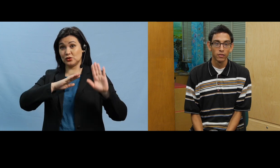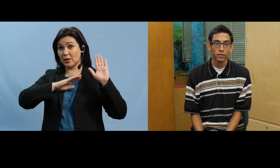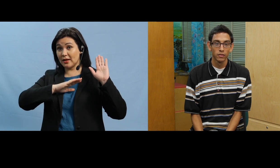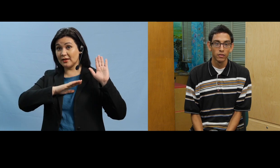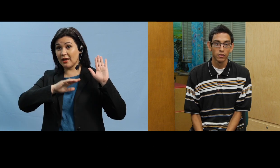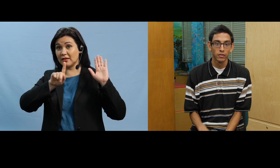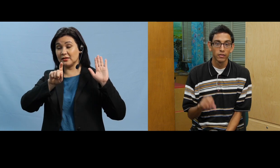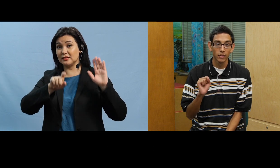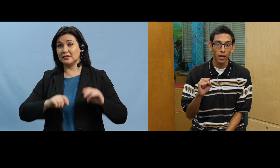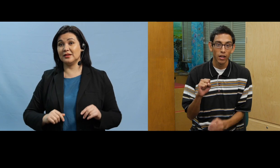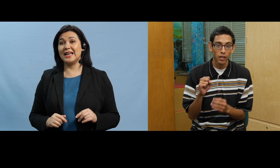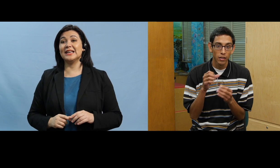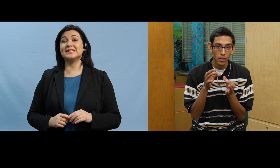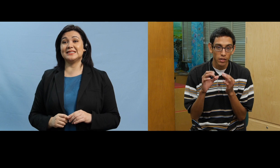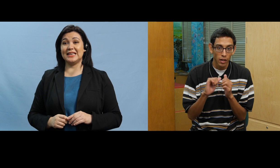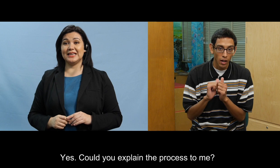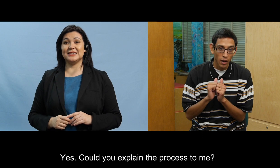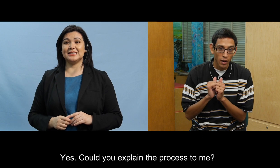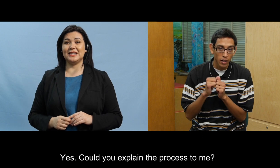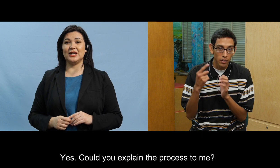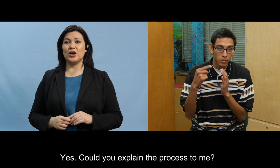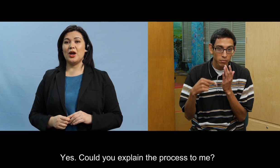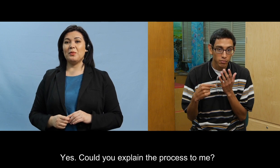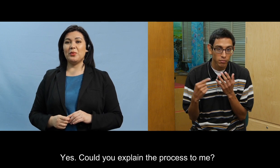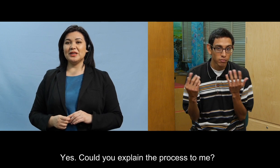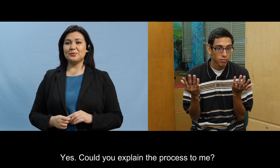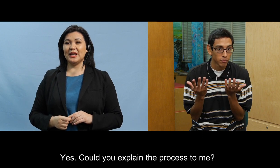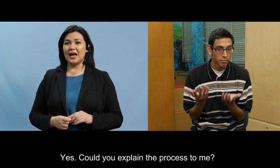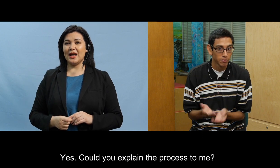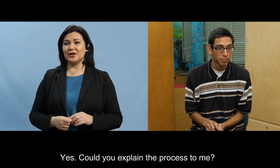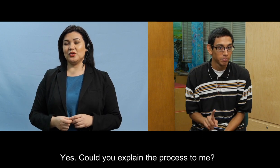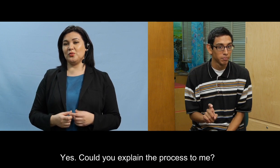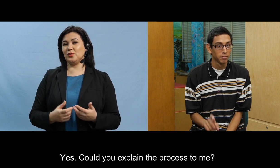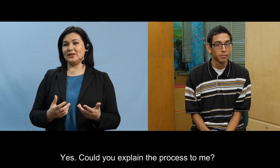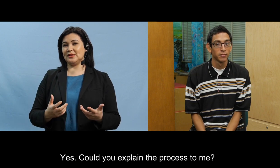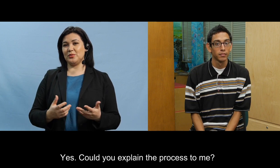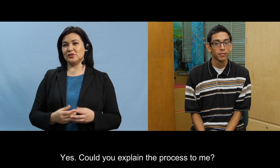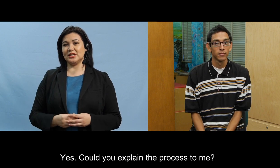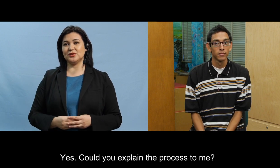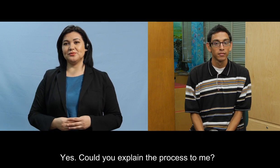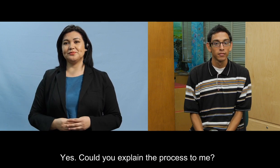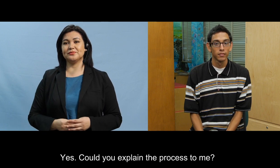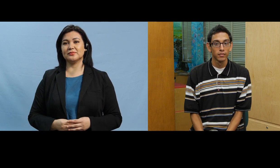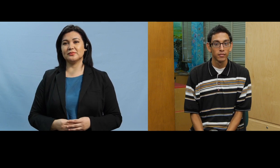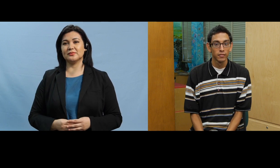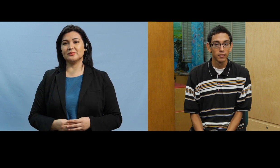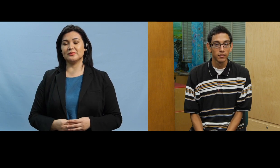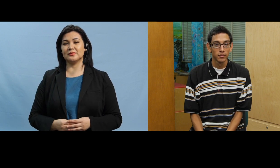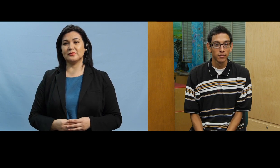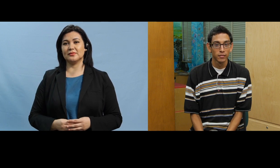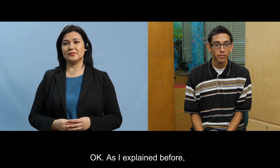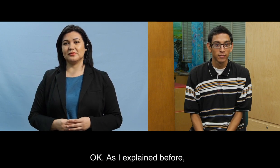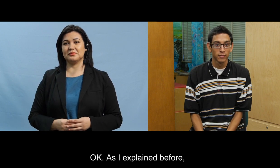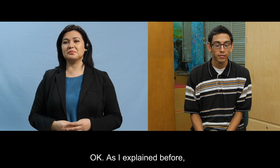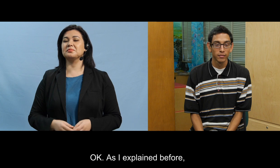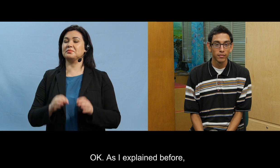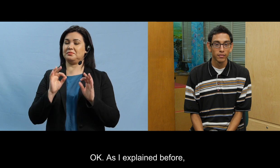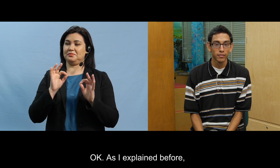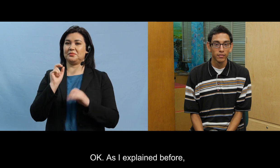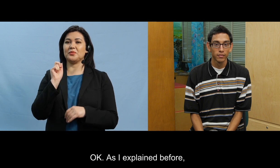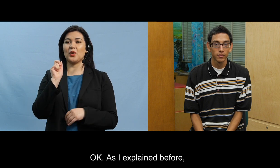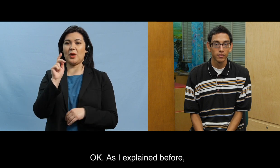sí sí me puede explicar cómo es el proceso ok